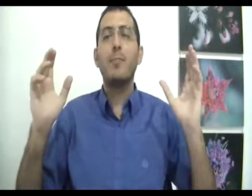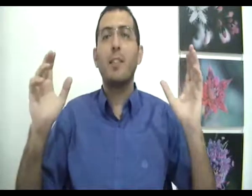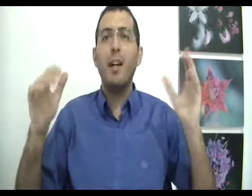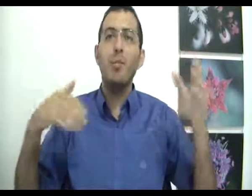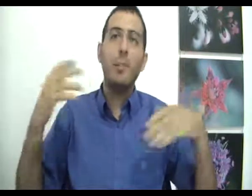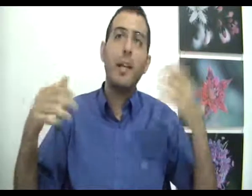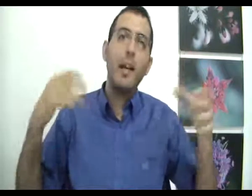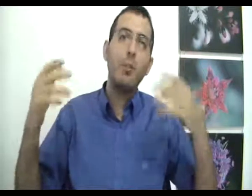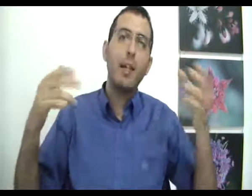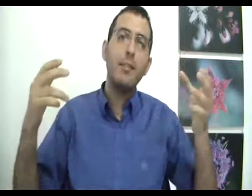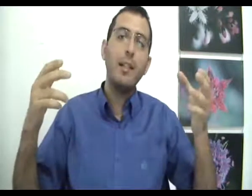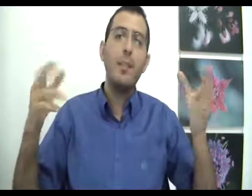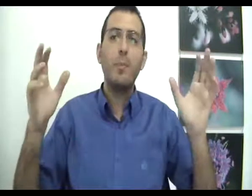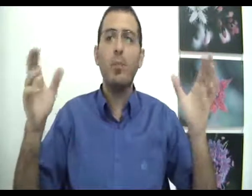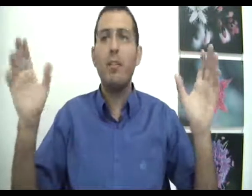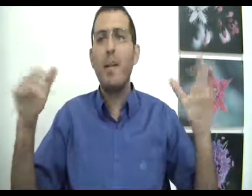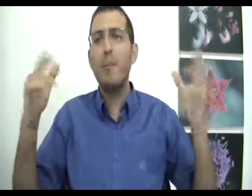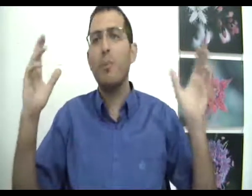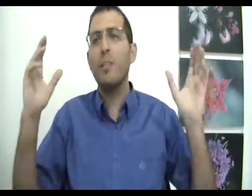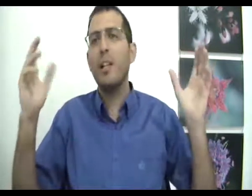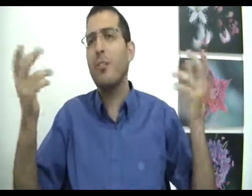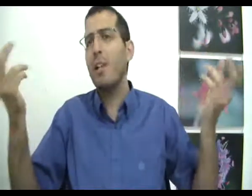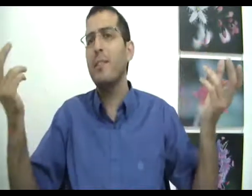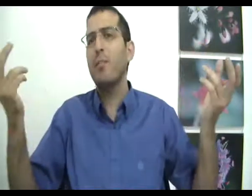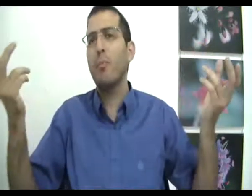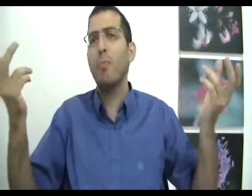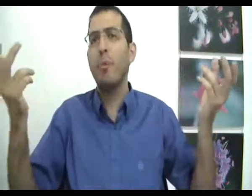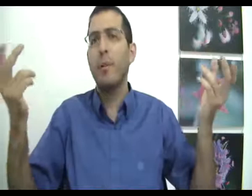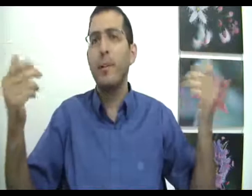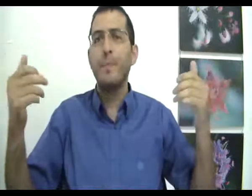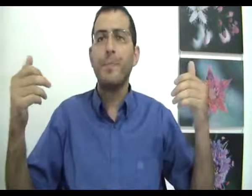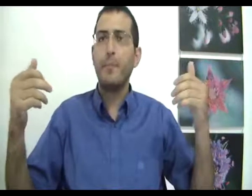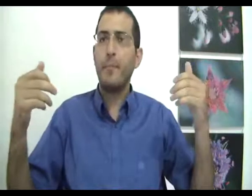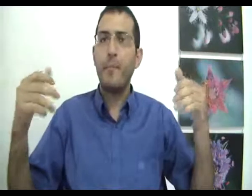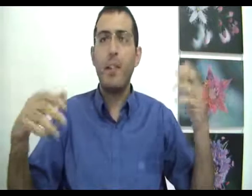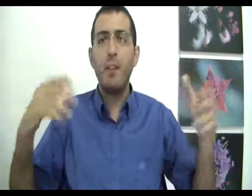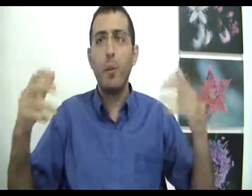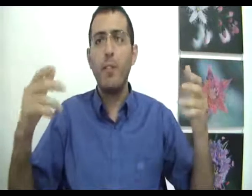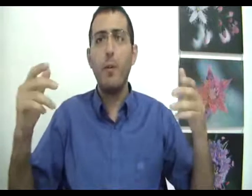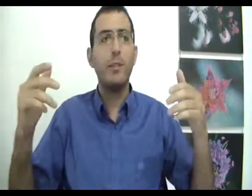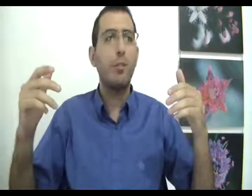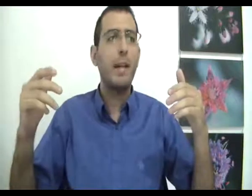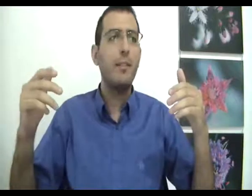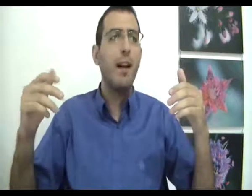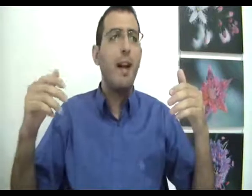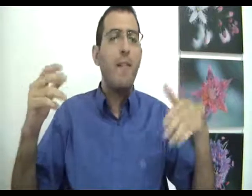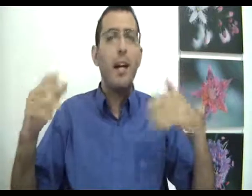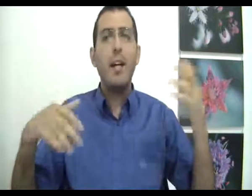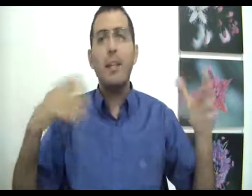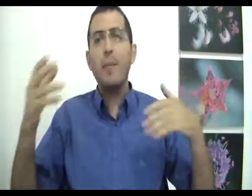מזה. ואז הוא התבגר, תודעתית, ואז הוא אמר, טוב, גם אם מישהו מוציא לשאול איזה שום משמעות. וכו' וכו'. זאת אומרת, ואחר כך האדם